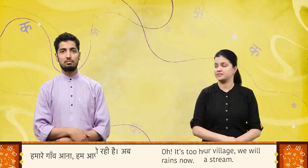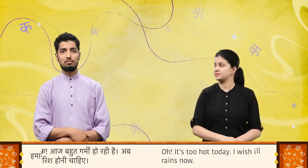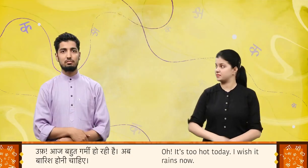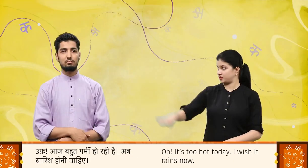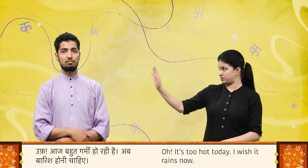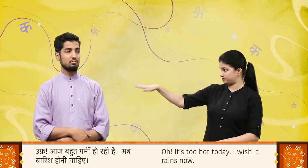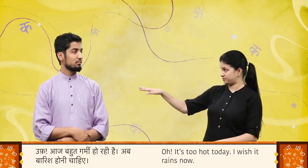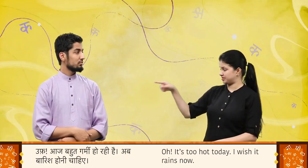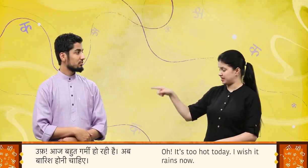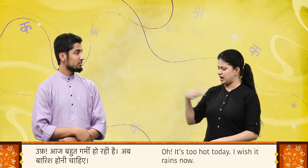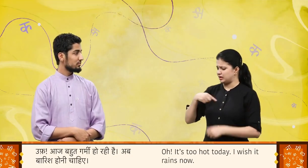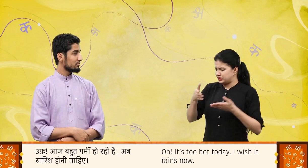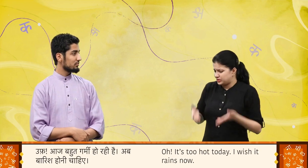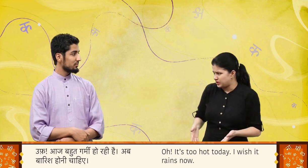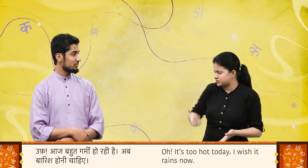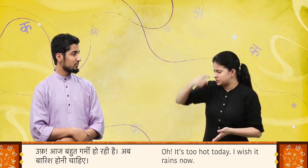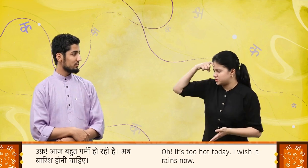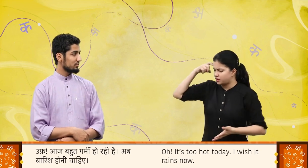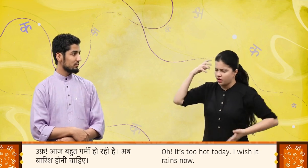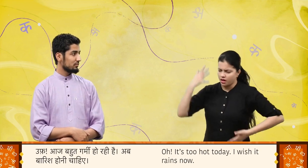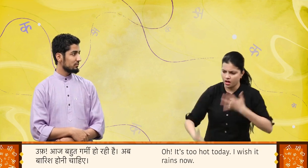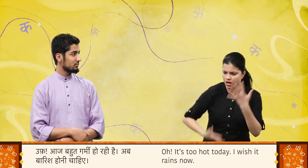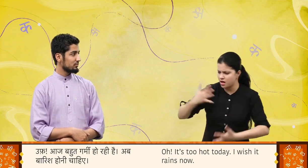उफ! आज बहुत गर्मी हो रही है